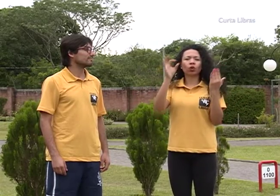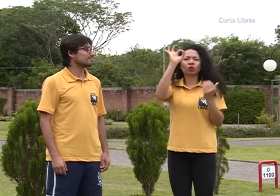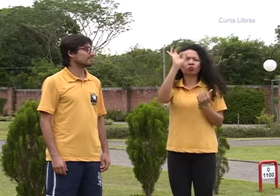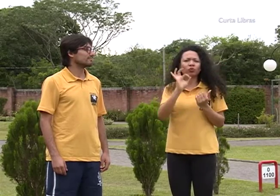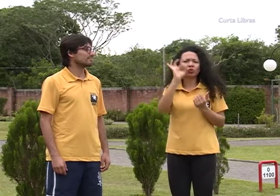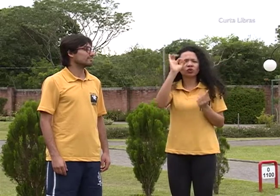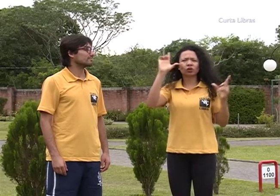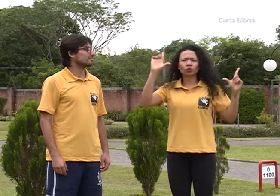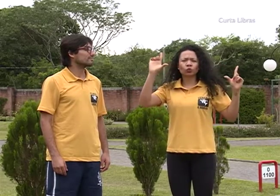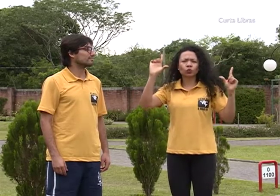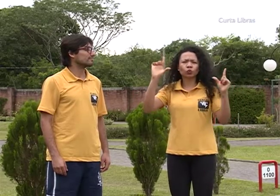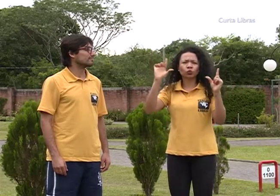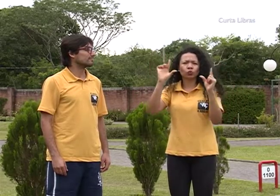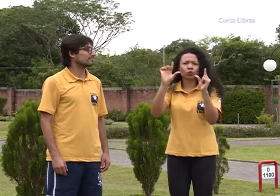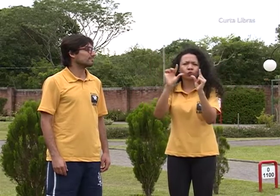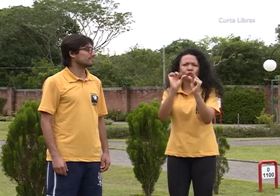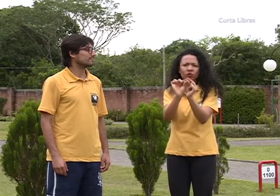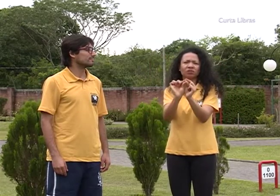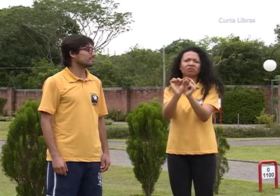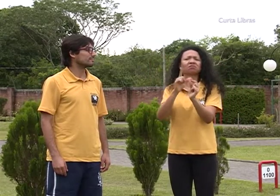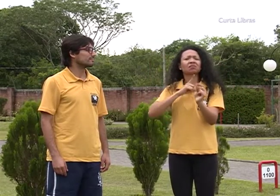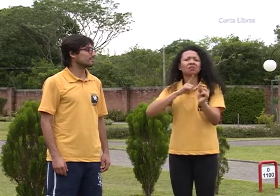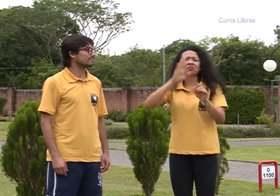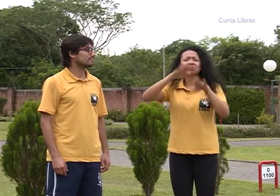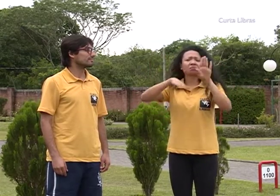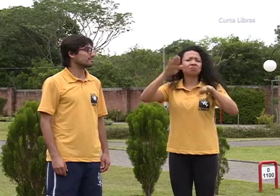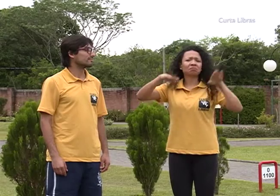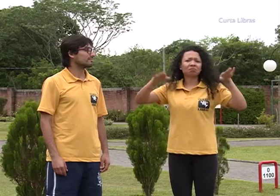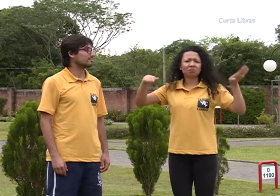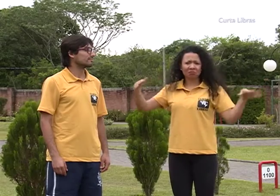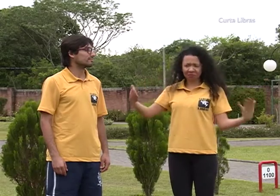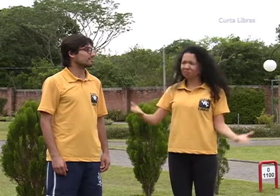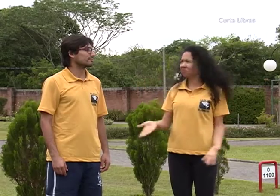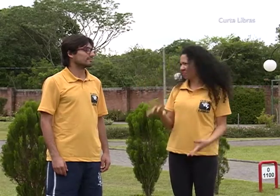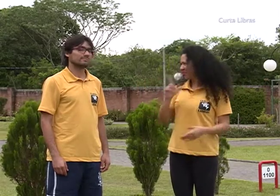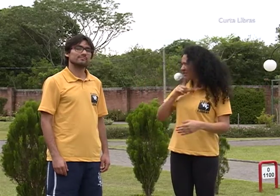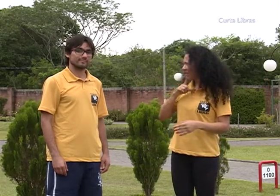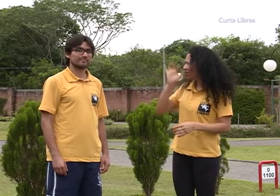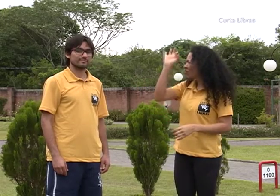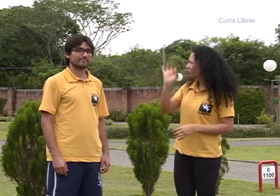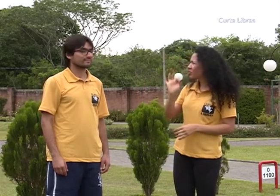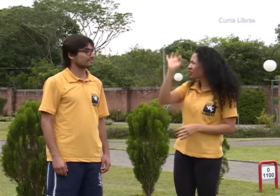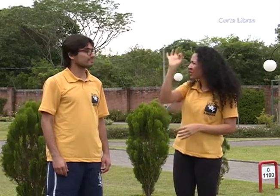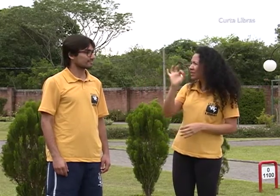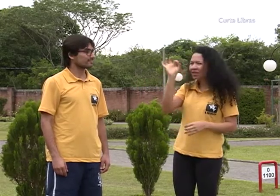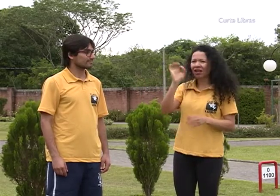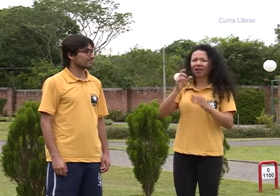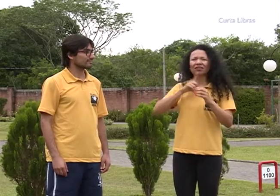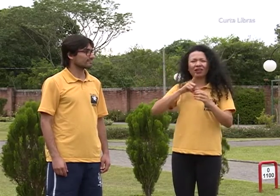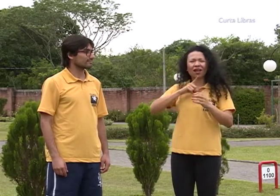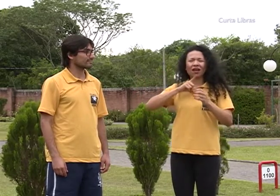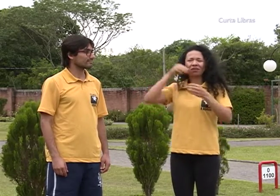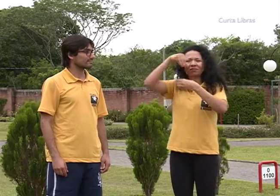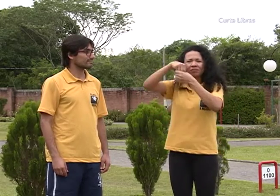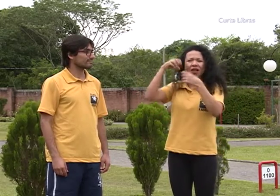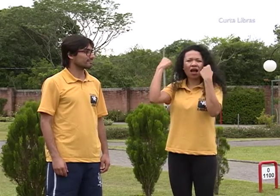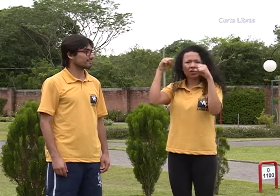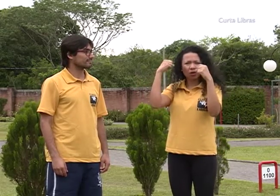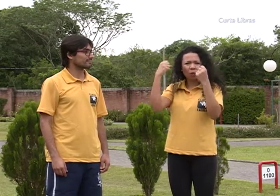diminua a porcentagem dela no corpo. Às vezes, dentro das academias, é possível fazer uma avaliação